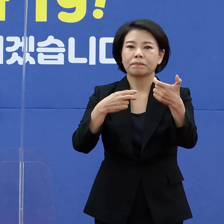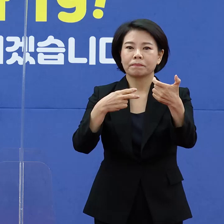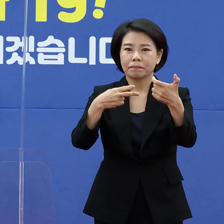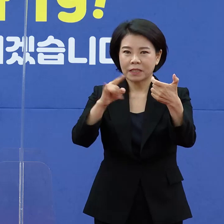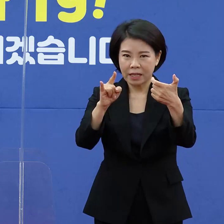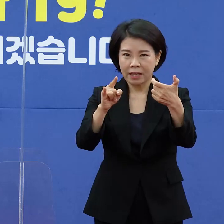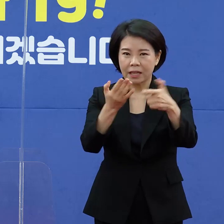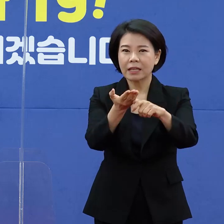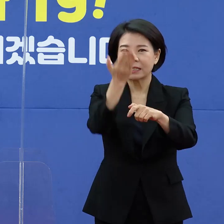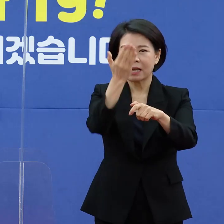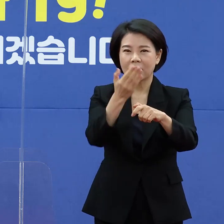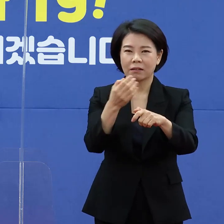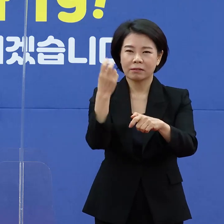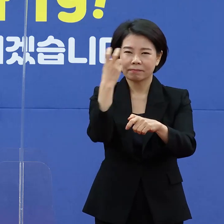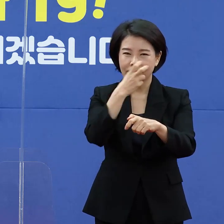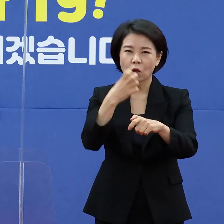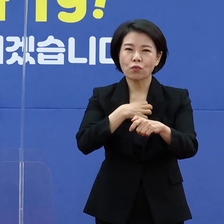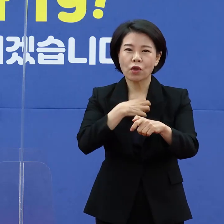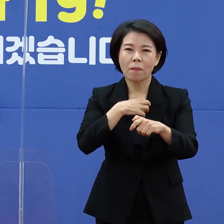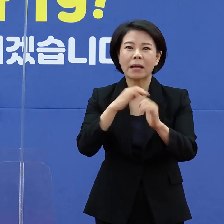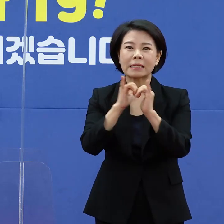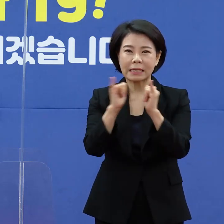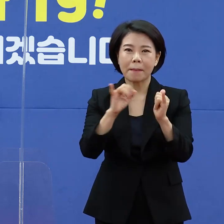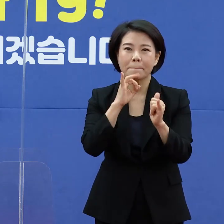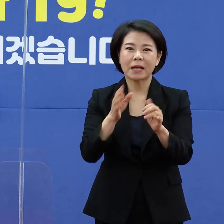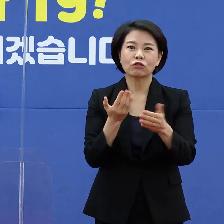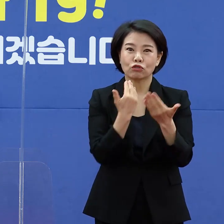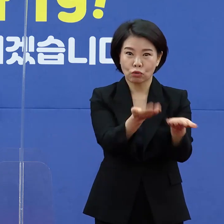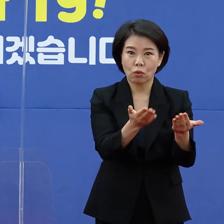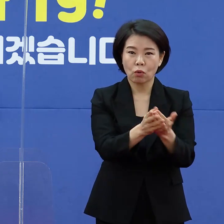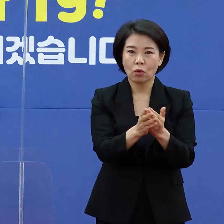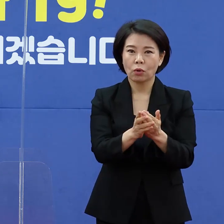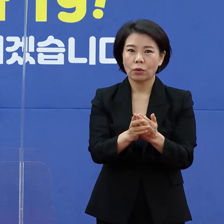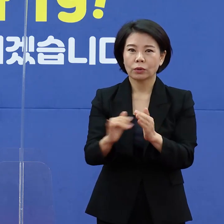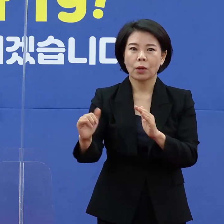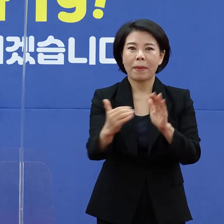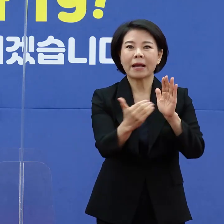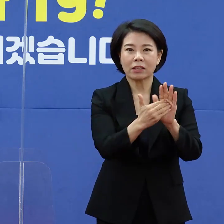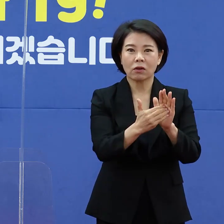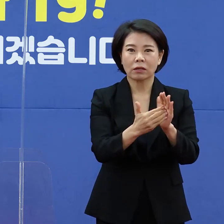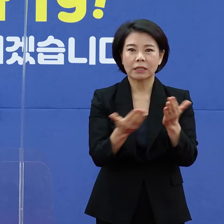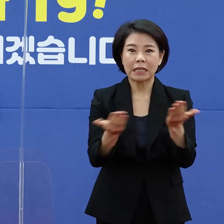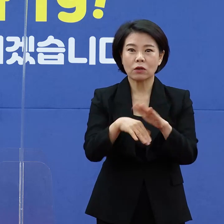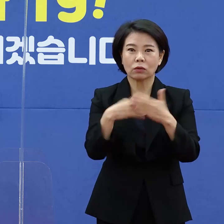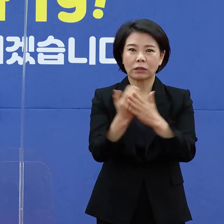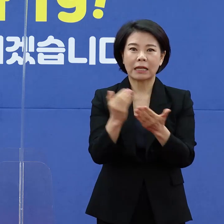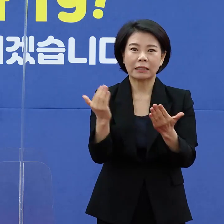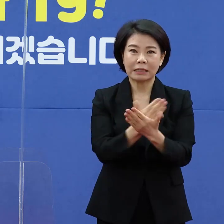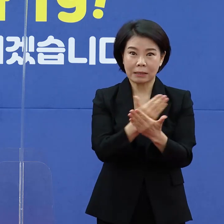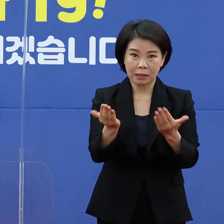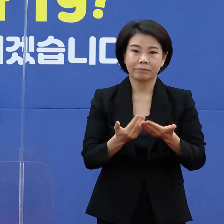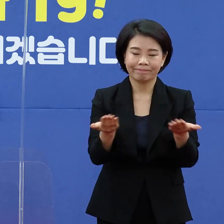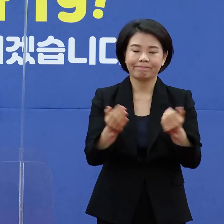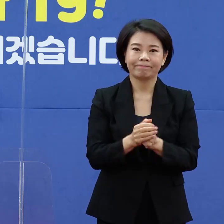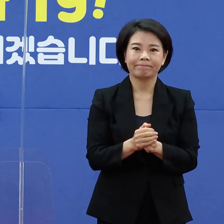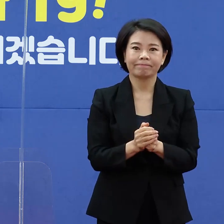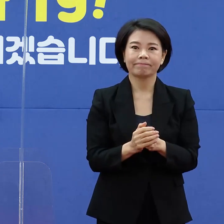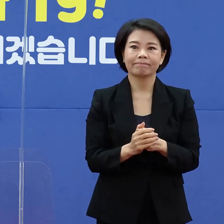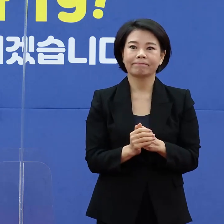집중관리군 중심으로 지급이 되고 방역인력도 재배치가 됩니다. 세부적으로 말씀드리겠습니다.